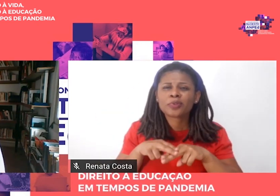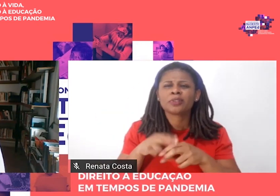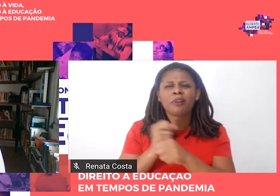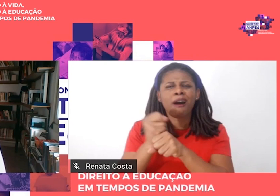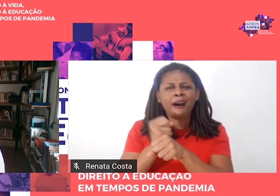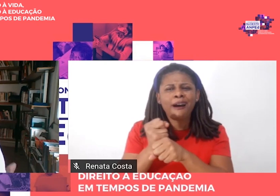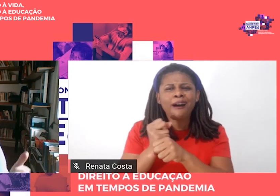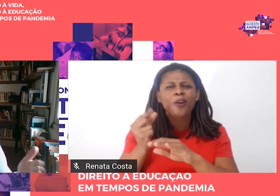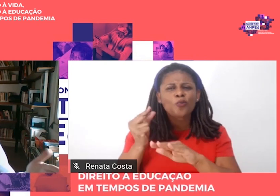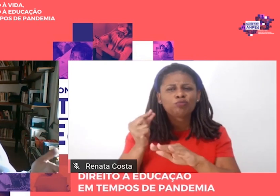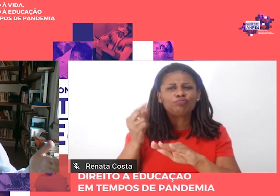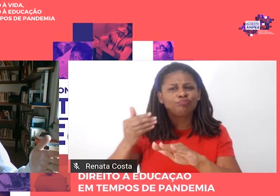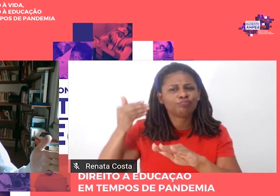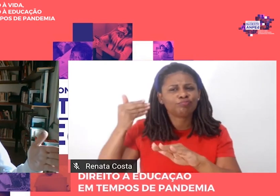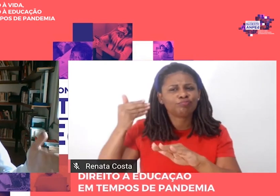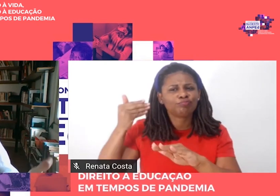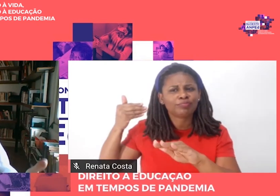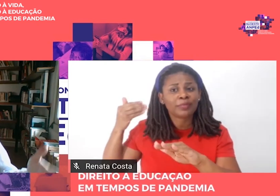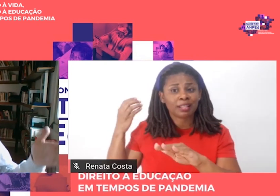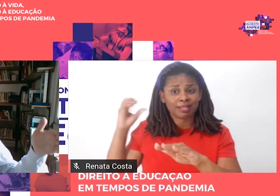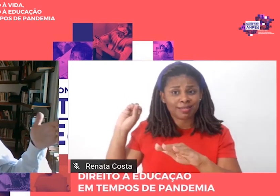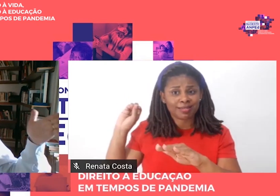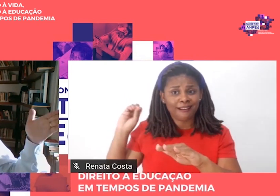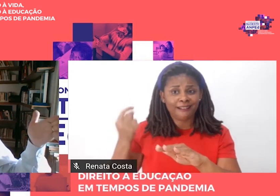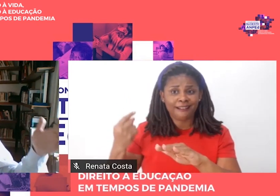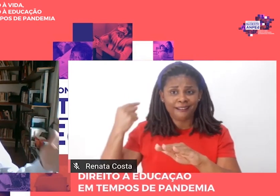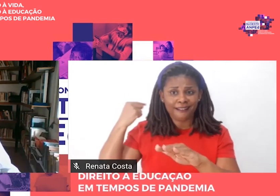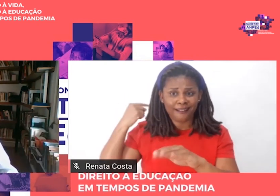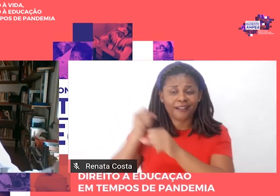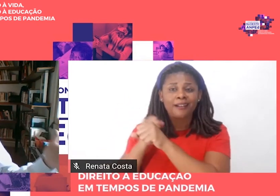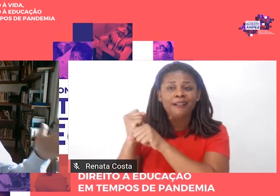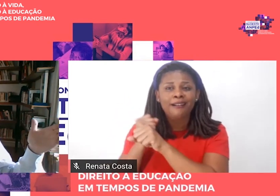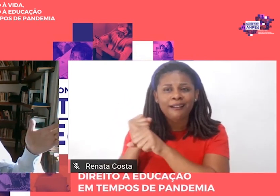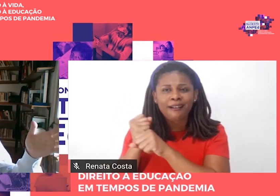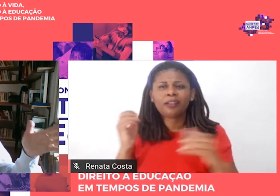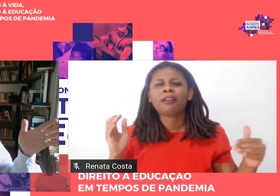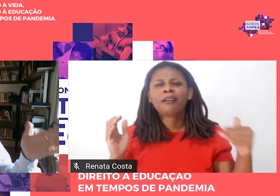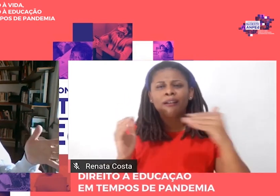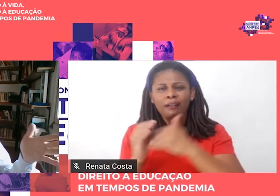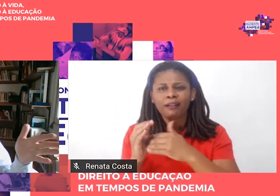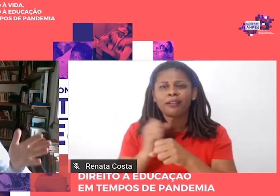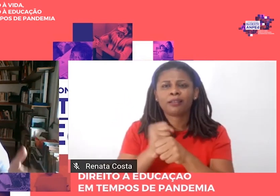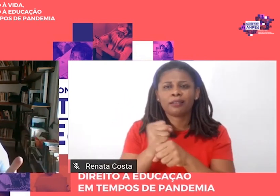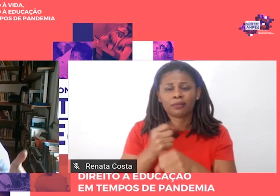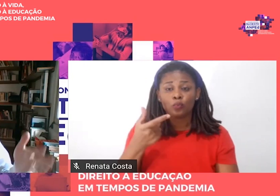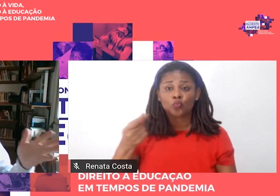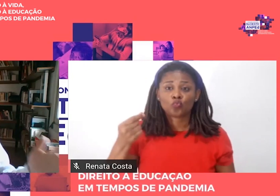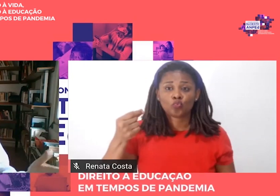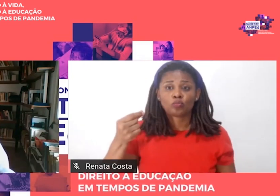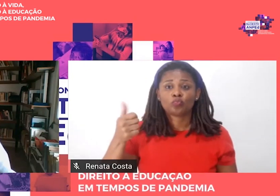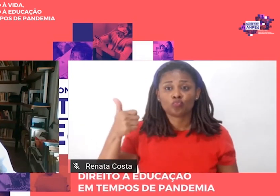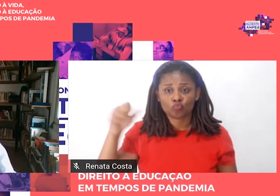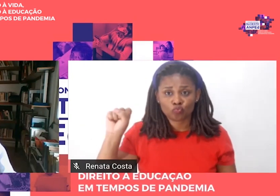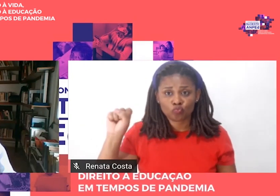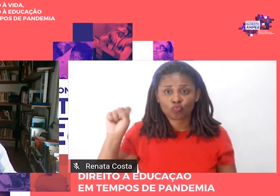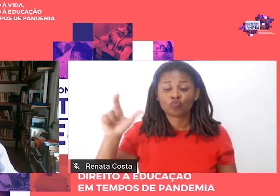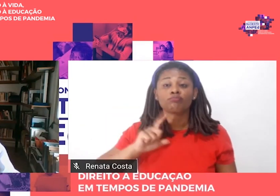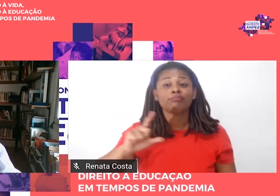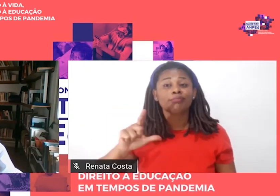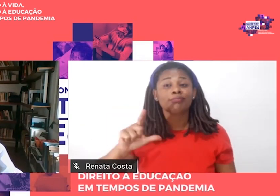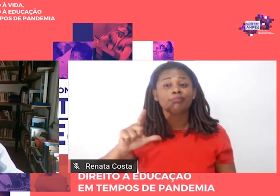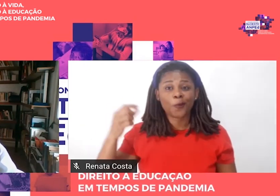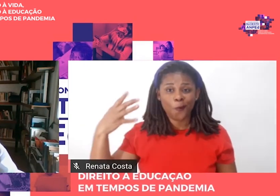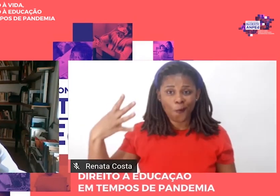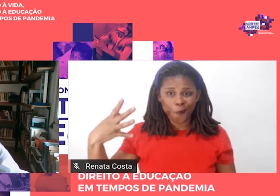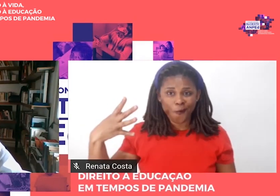nos últimos 10 anos, né? Ou seja, de 2008 até 2018, né? Nós passamos da quadragésima apenas para